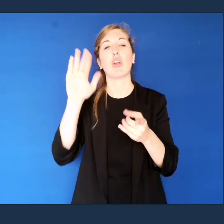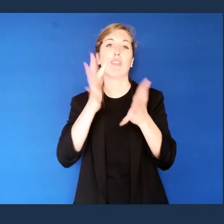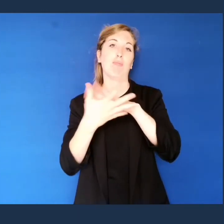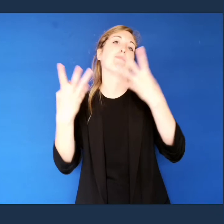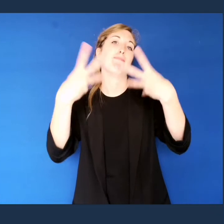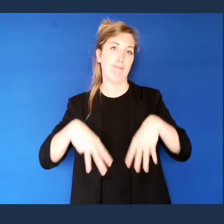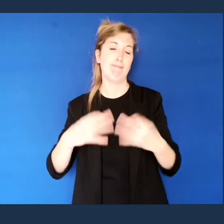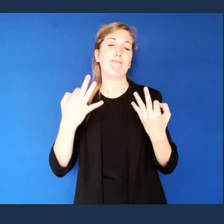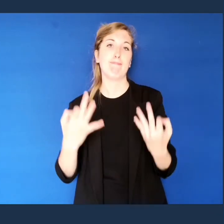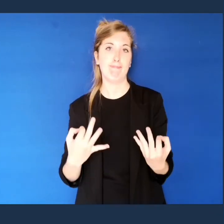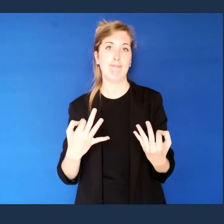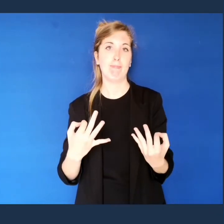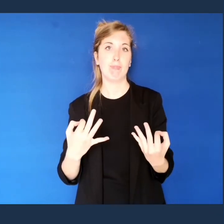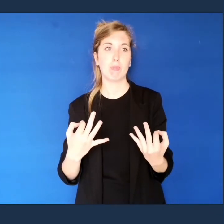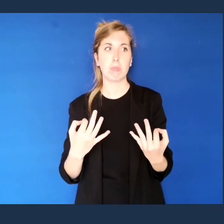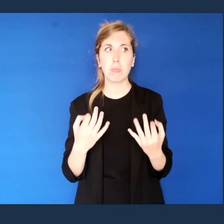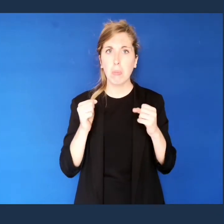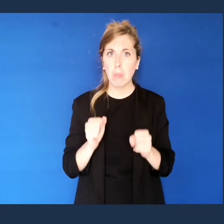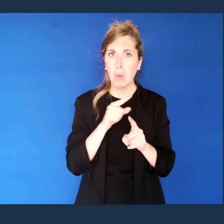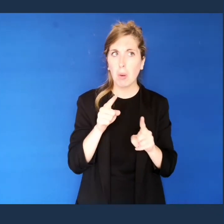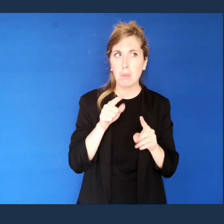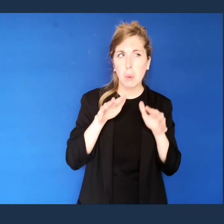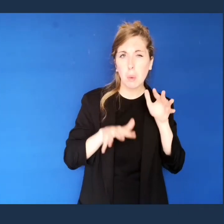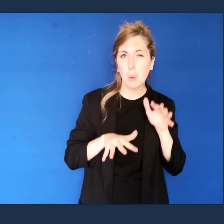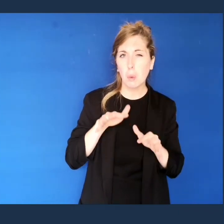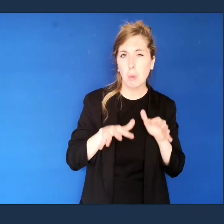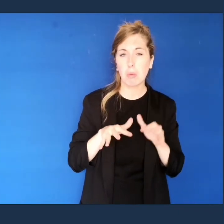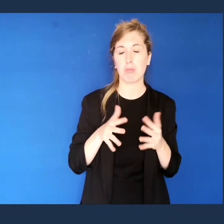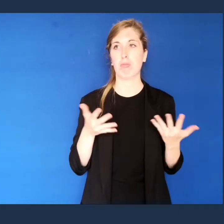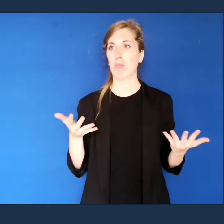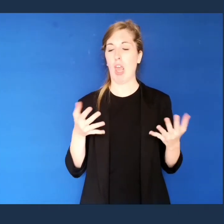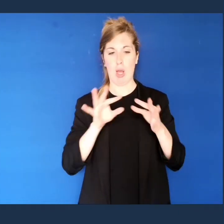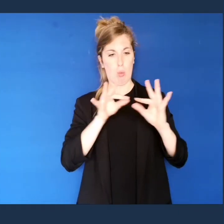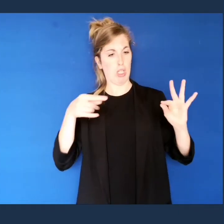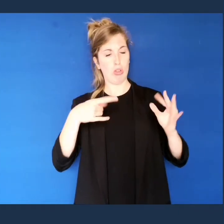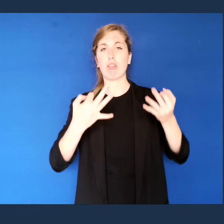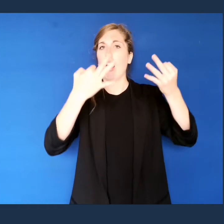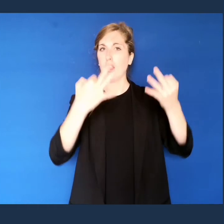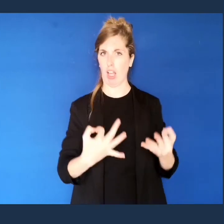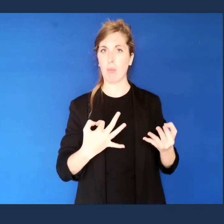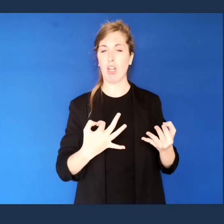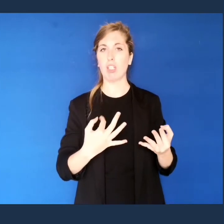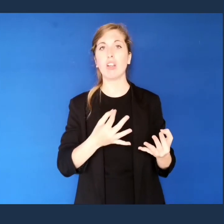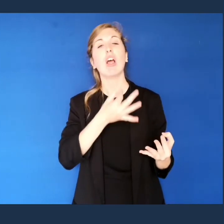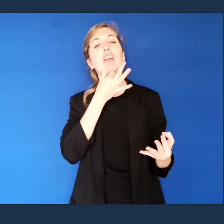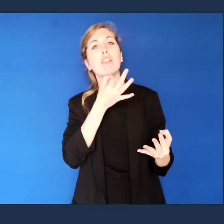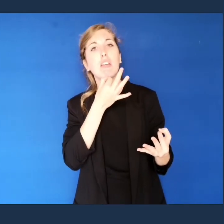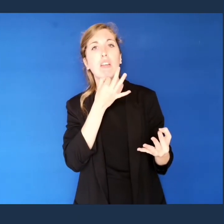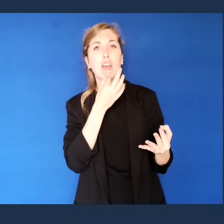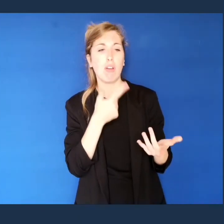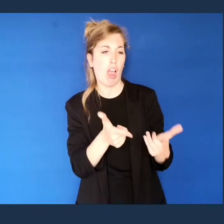A questo punto sorge un dubbio legittimo. Se le equazioni sono deterministiche e ci possono dire